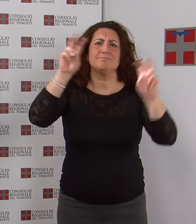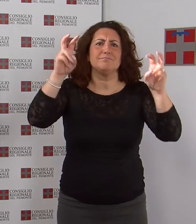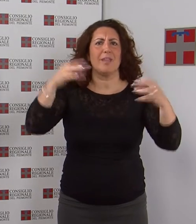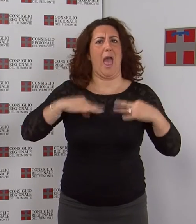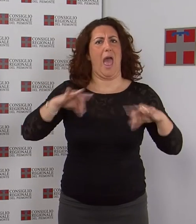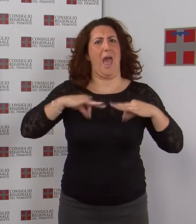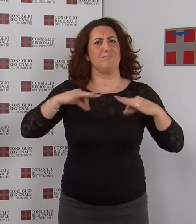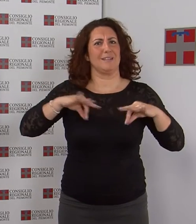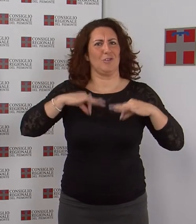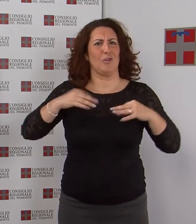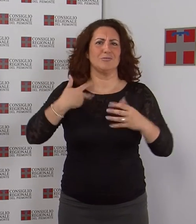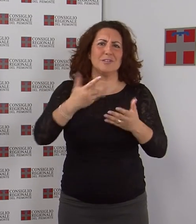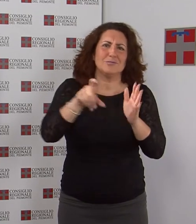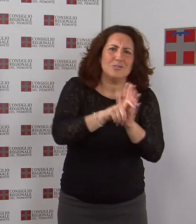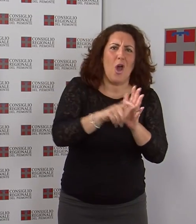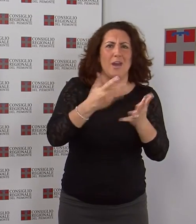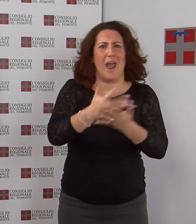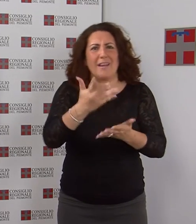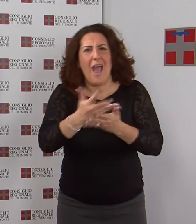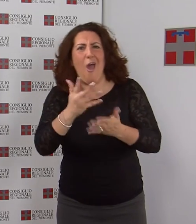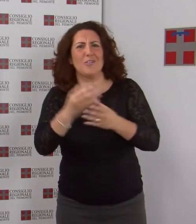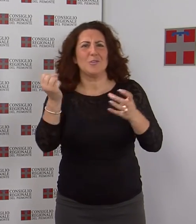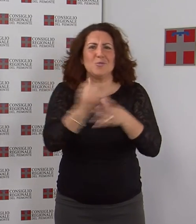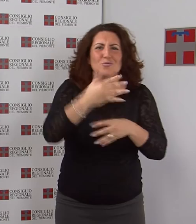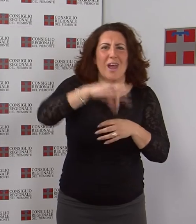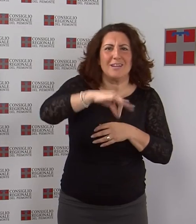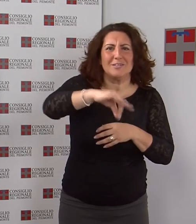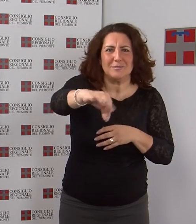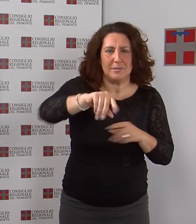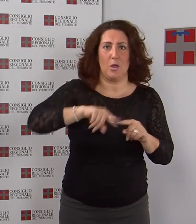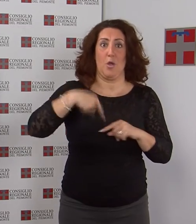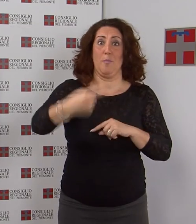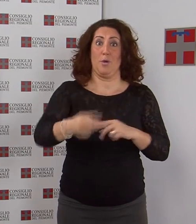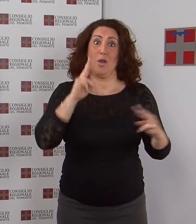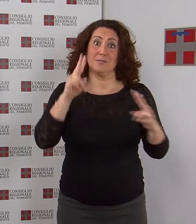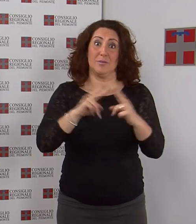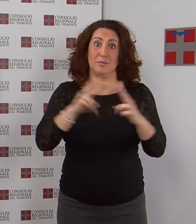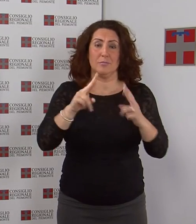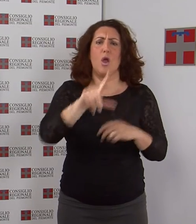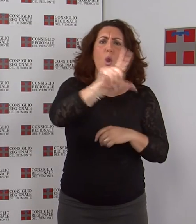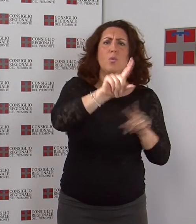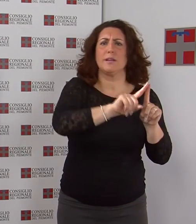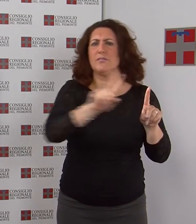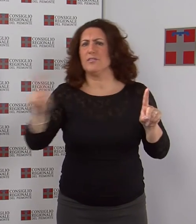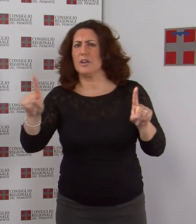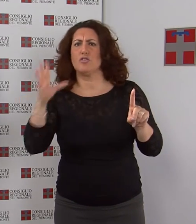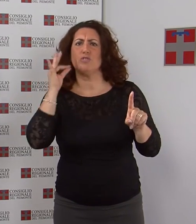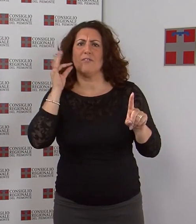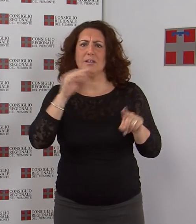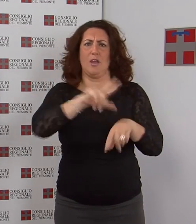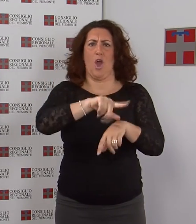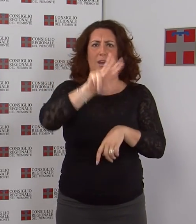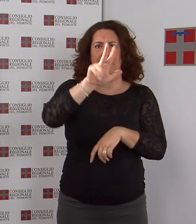racconti le prossime conferenze si svolgeranno alle 15 e 30 partenza dai murazzi dal lunedì al giovedì fino al 13